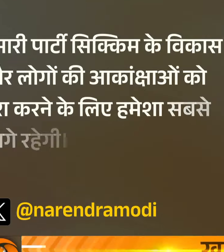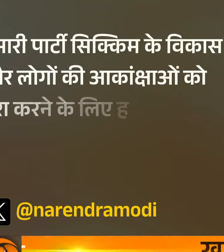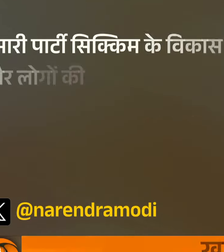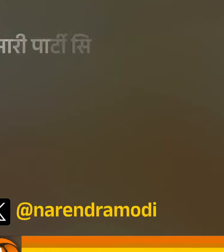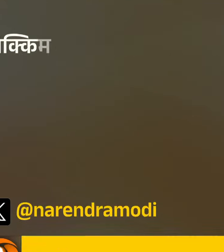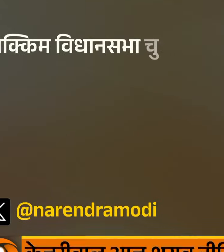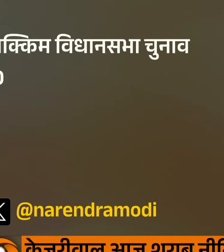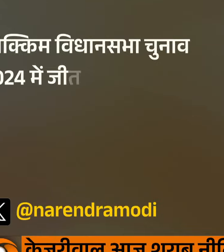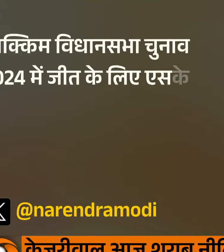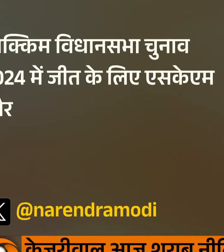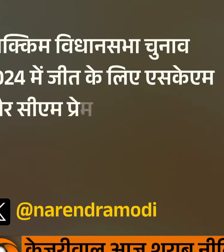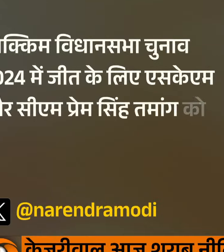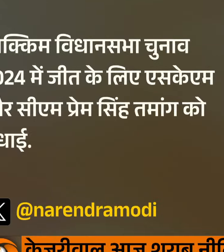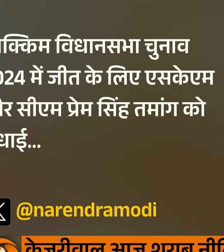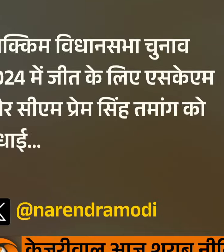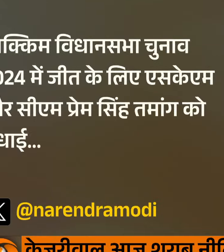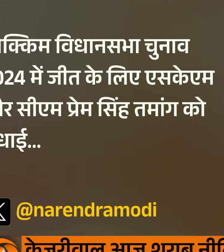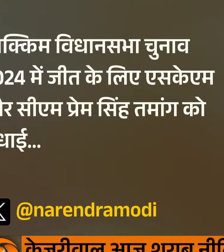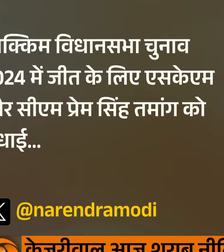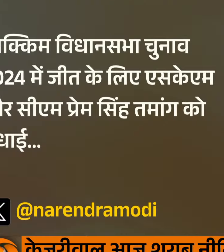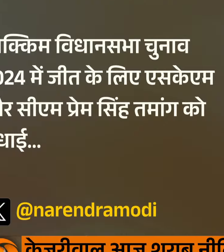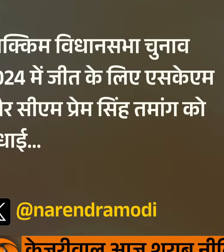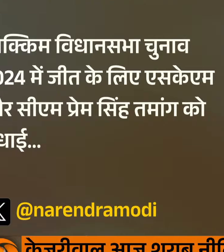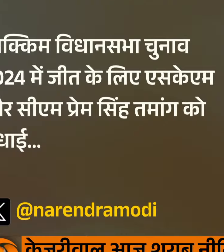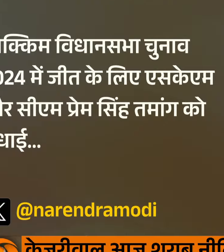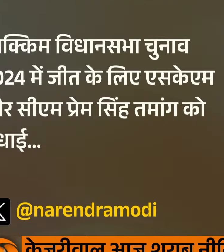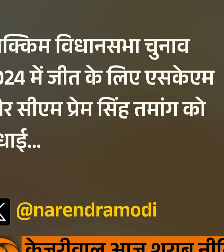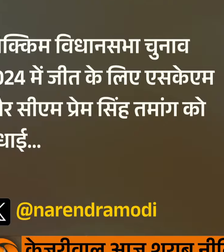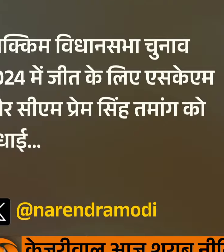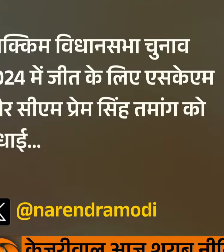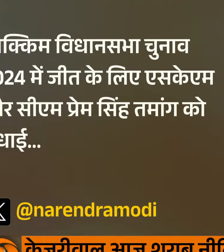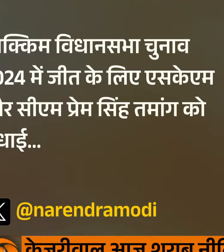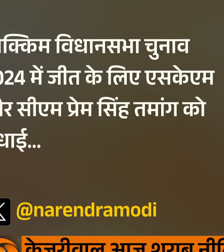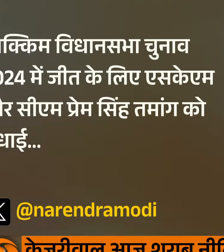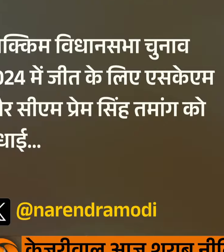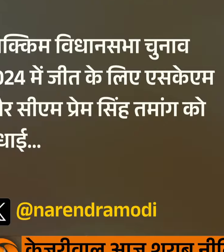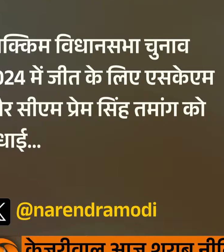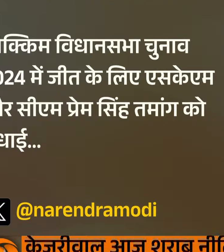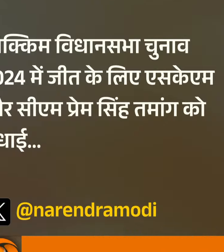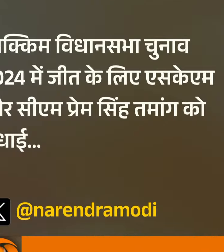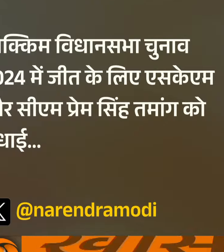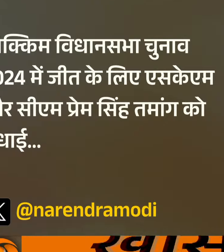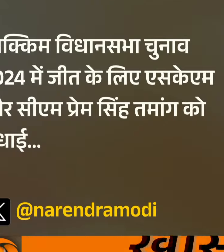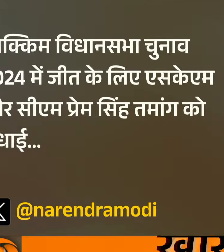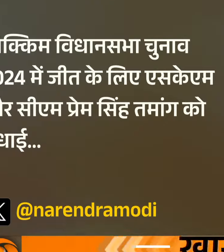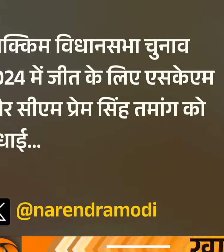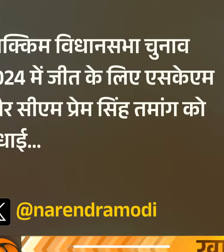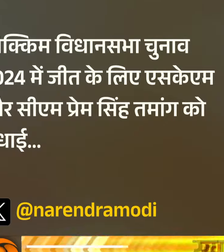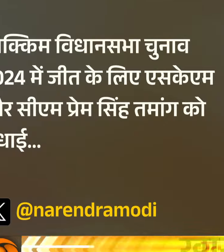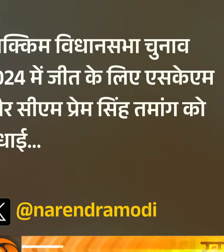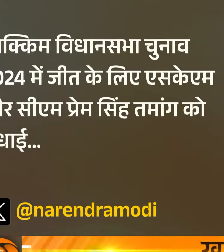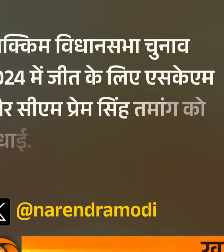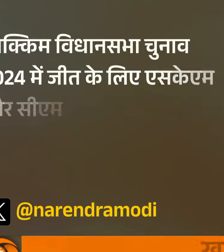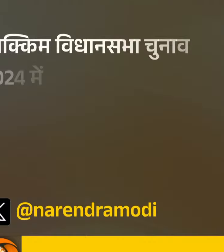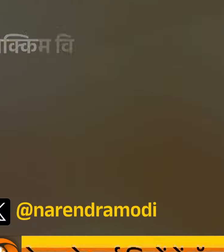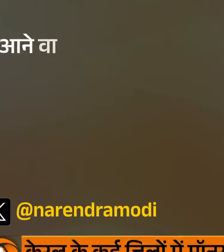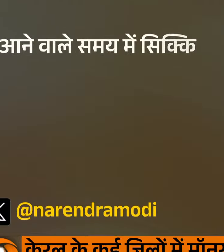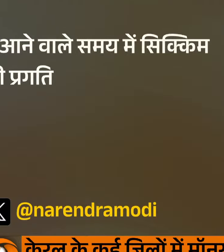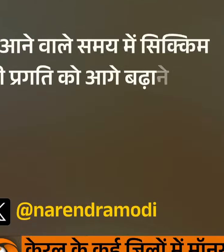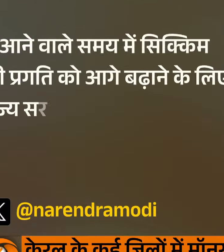सिक्किम के विकास और लोगों की आकांशाओं को पूरा करने के लिए हमेशा सबसे आगे रहेगी